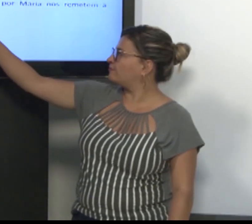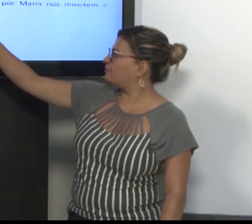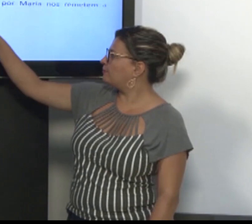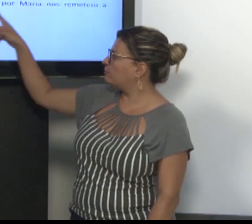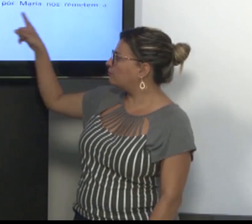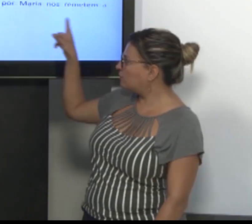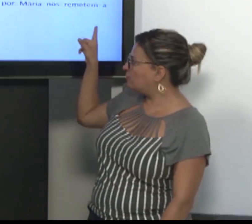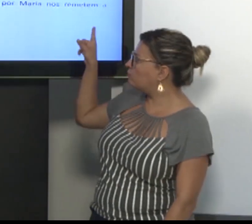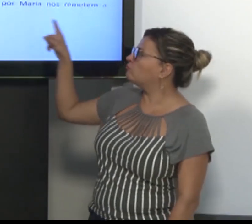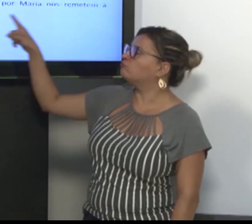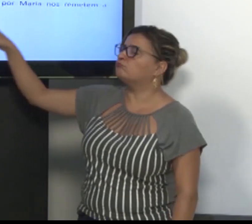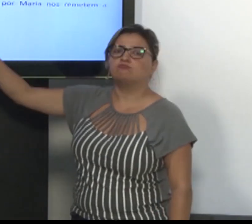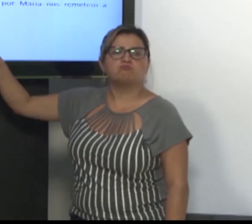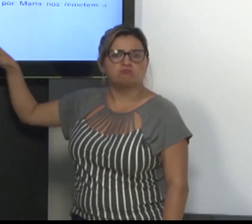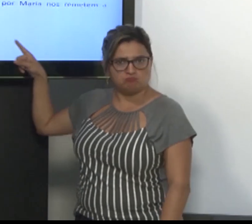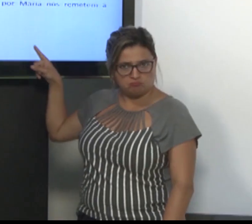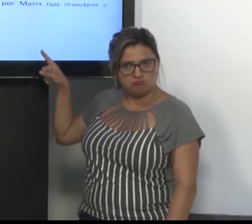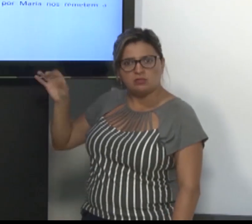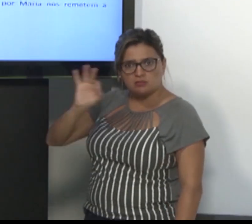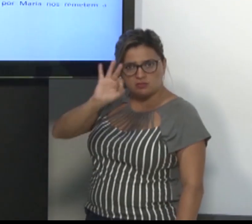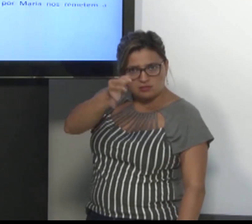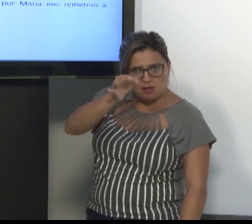Qual o significado principal?